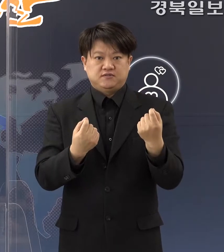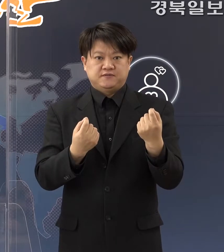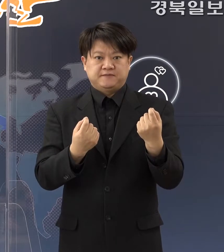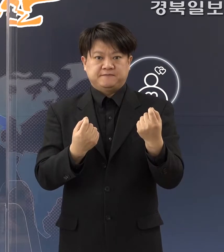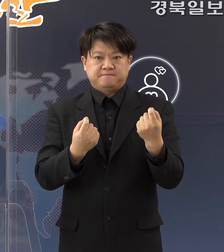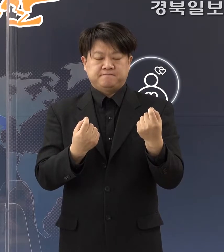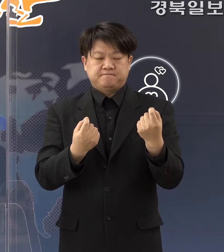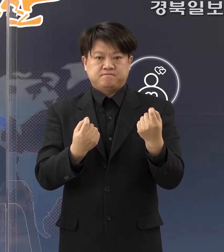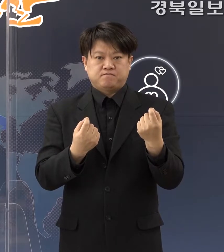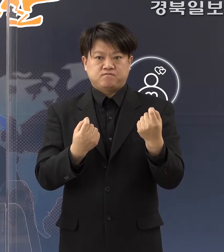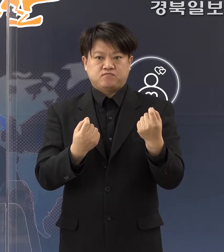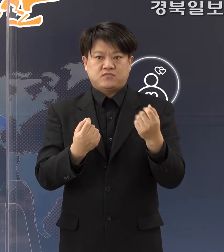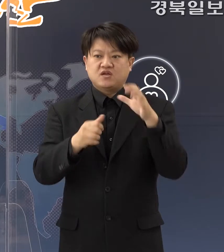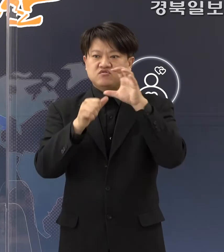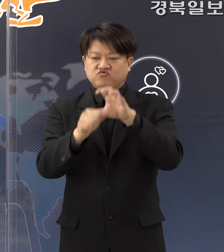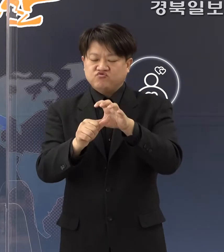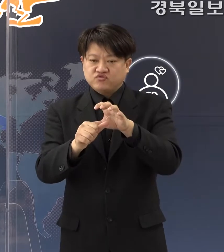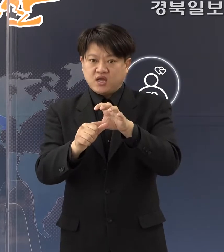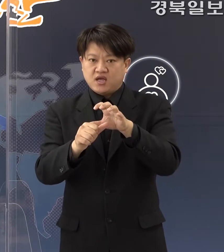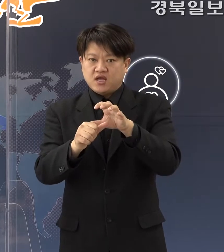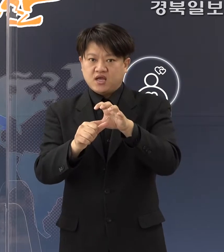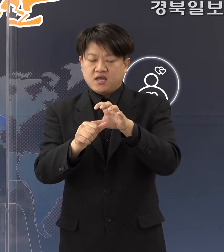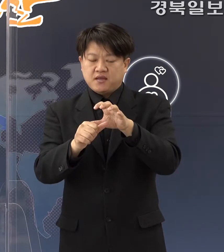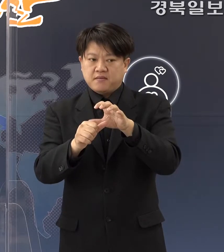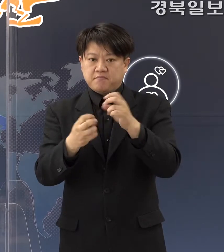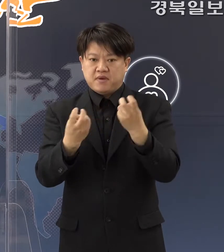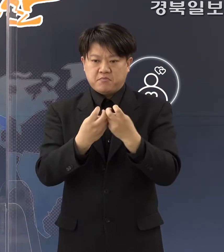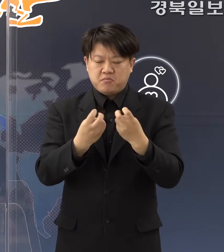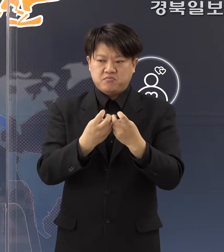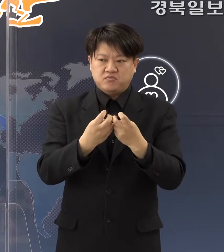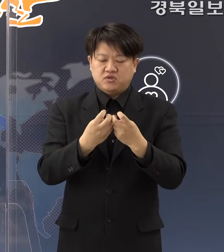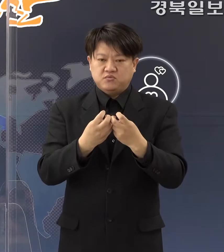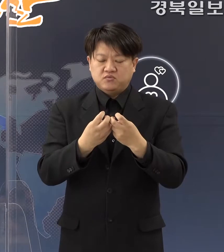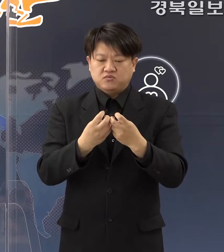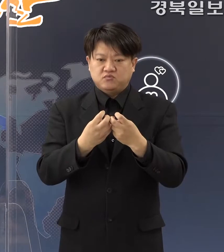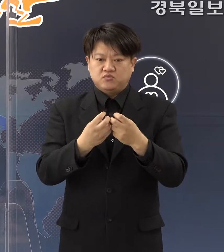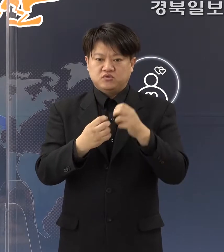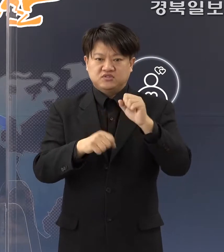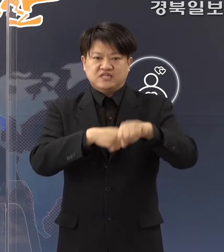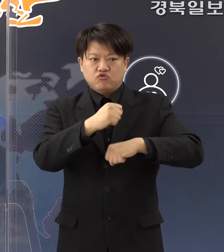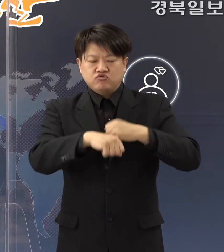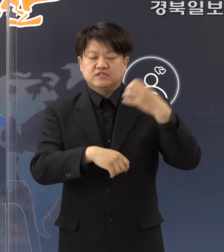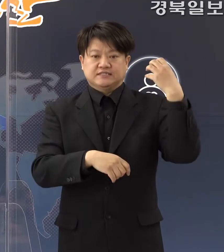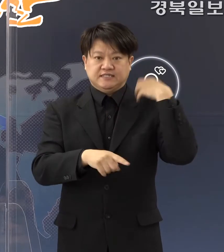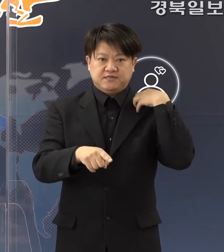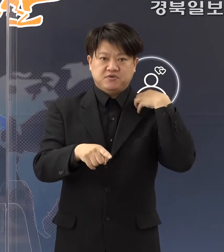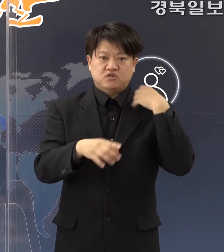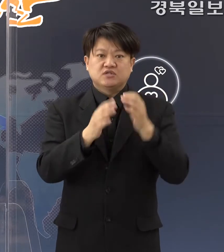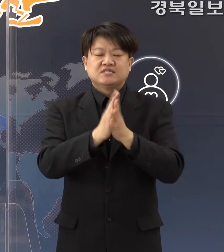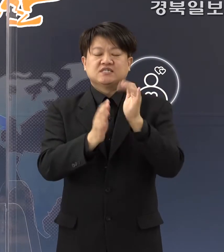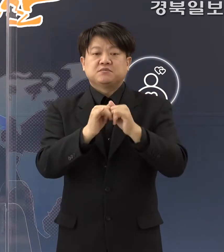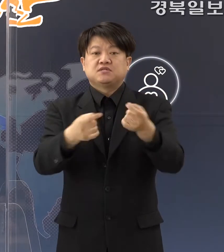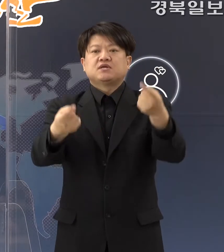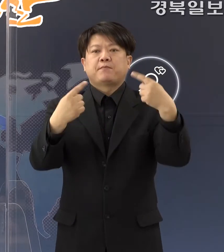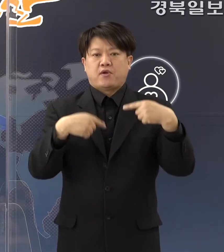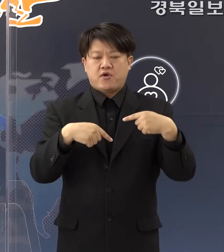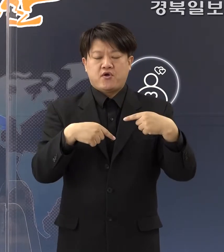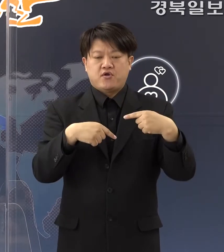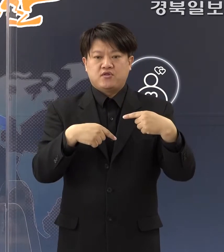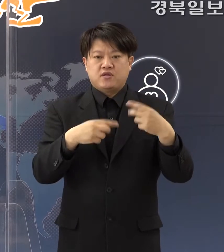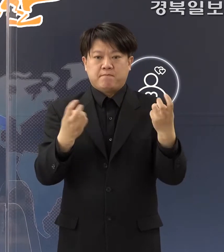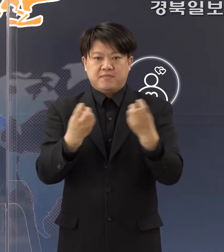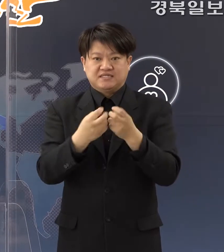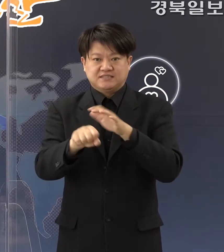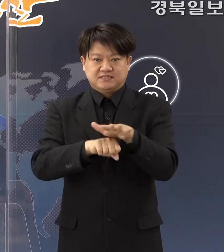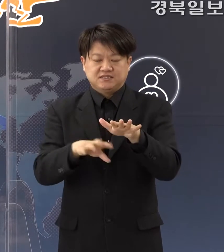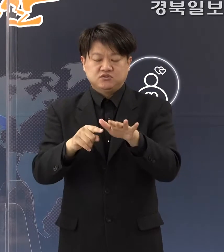위주의 규제 방역에서 자율과 책임에 기반한 시민들의 참여 방역으로 전체